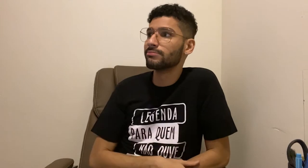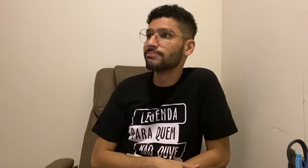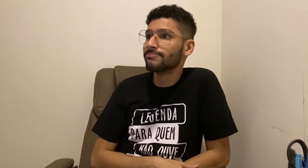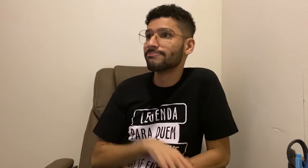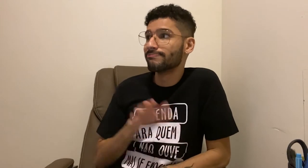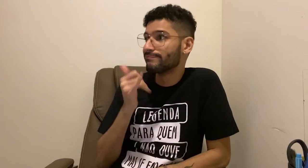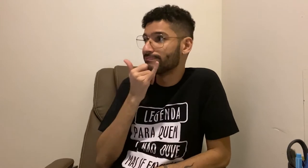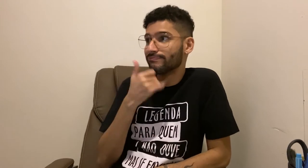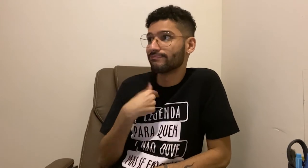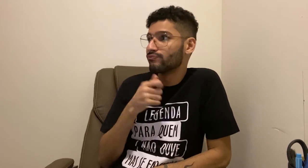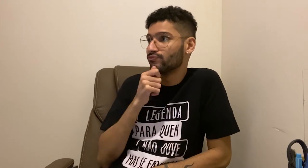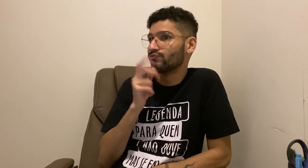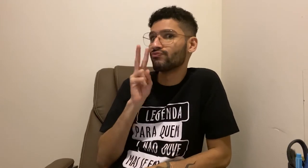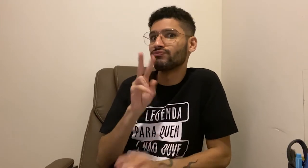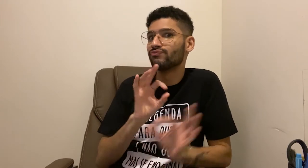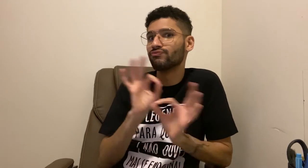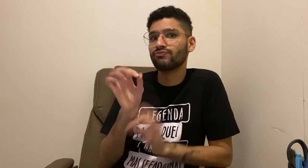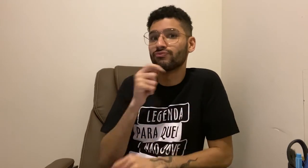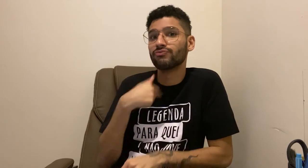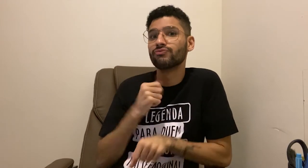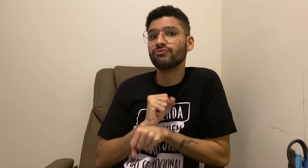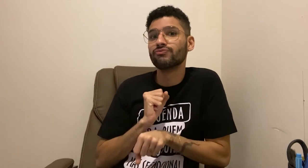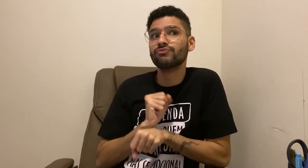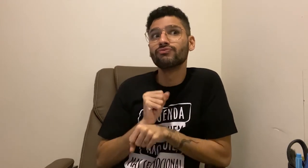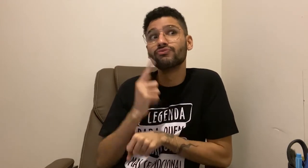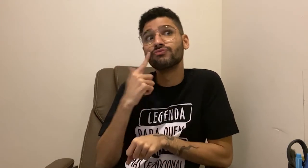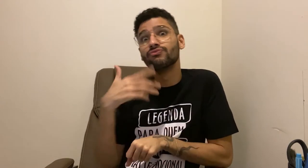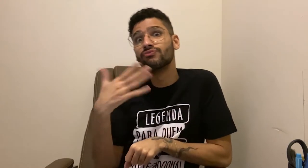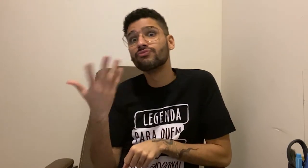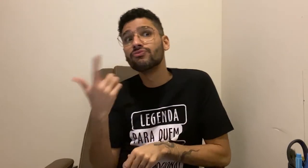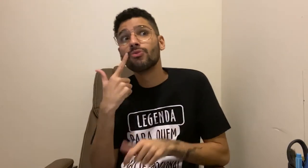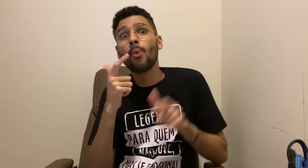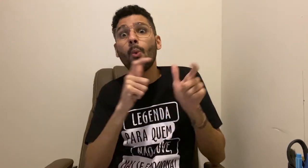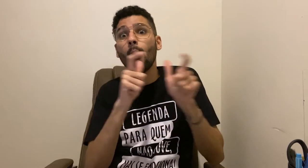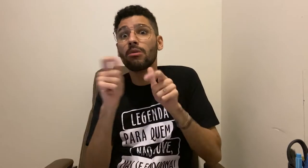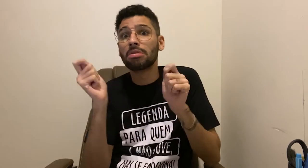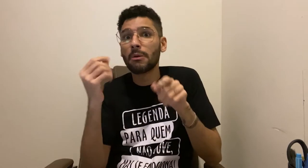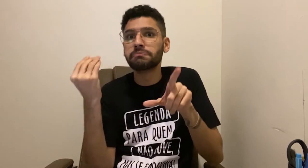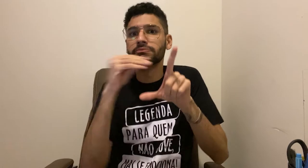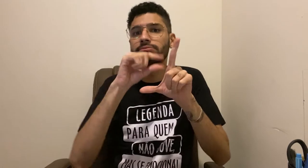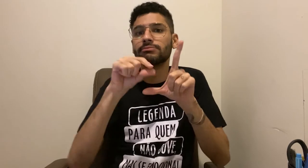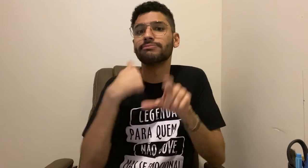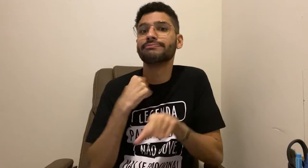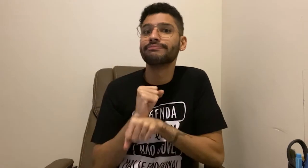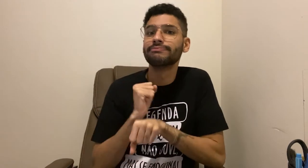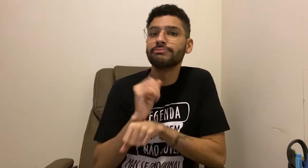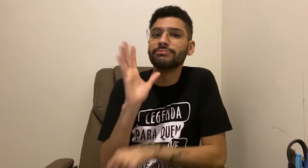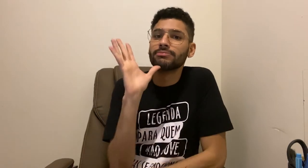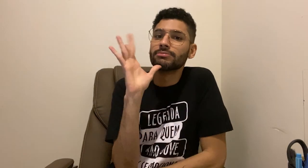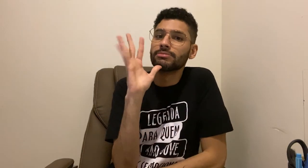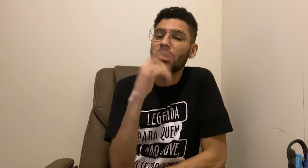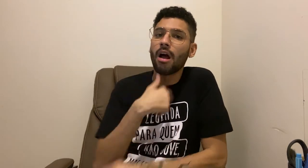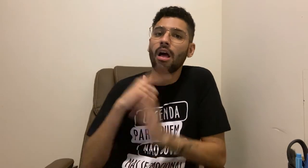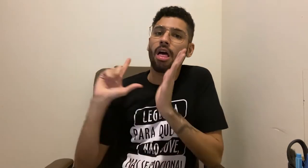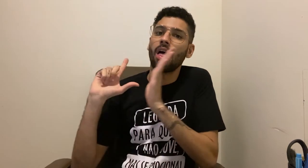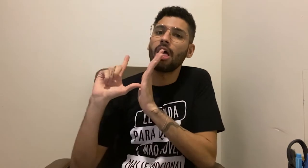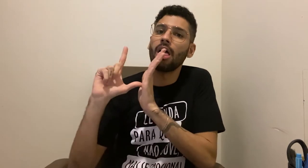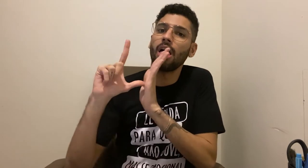Desculpa, eu não tenho como assistir. Eu preciso ficar esperando ser lançado com legenda em algum lugar.